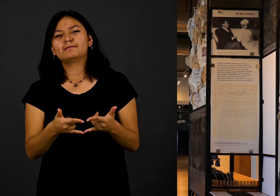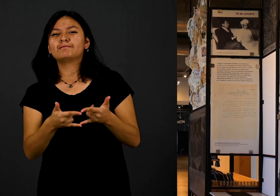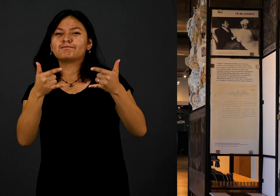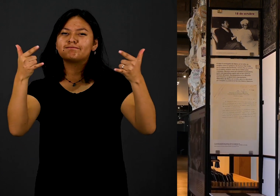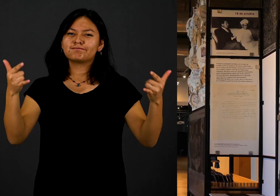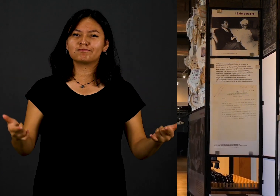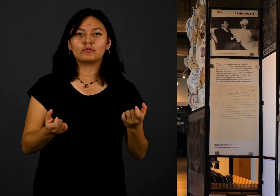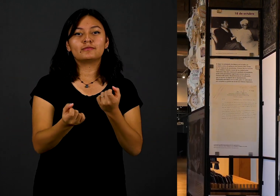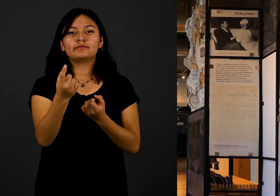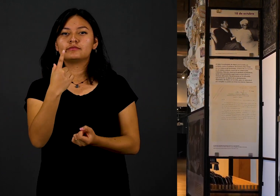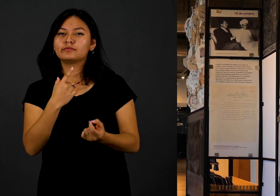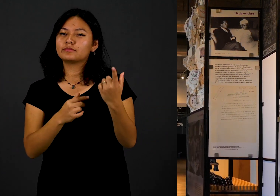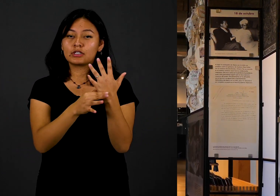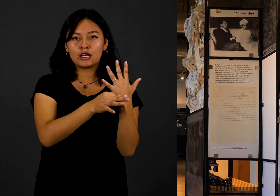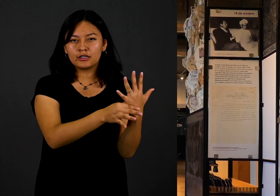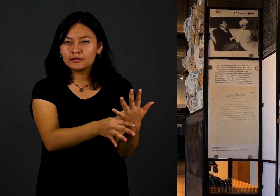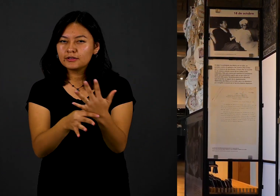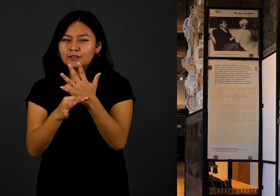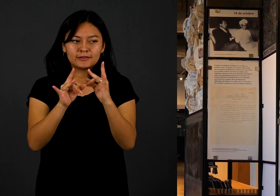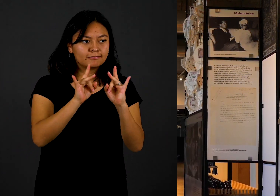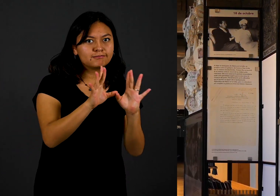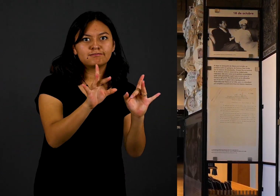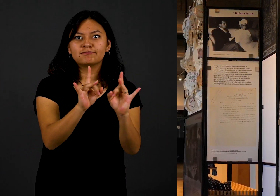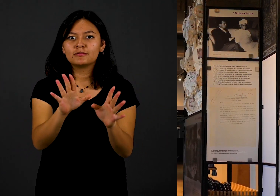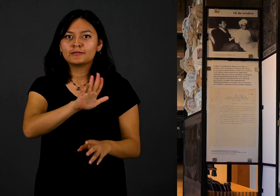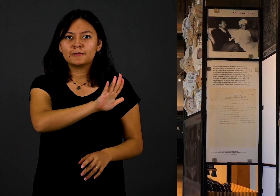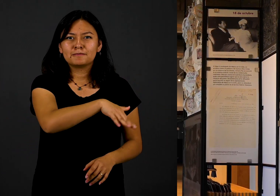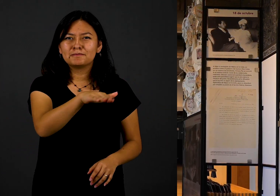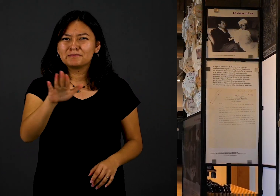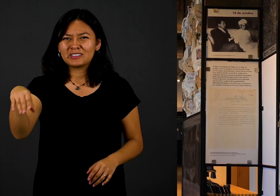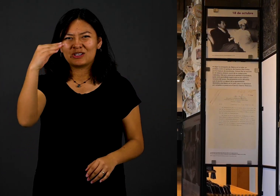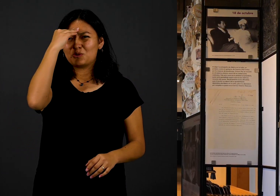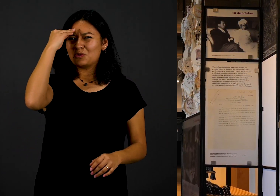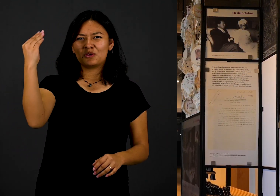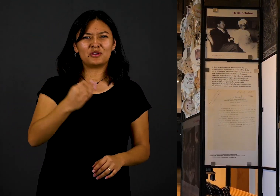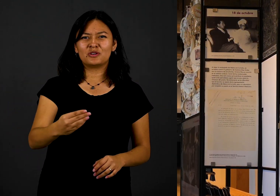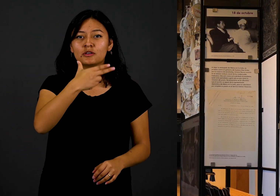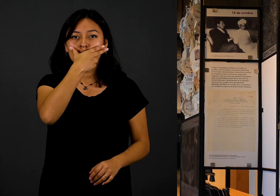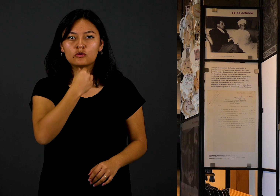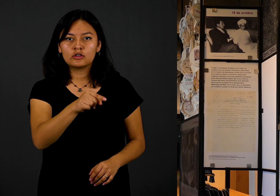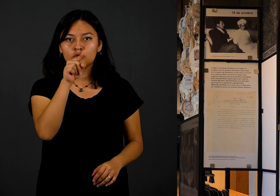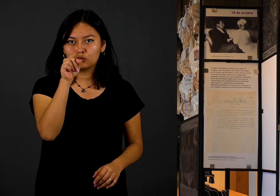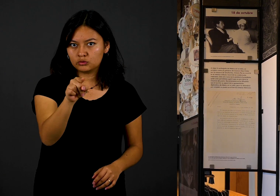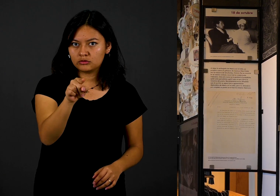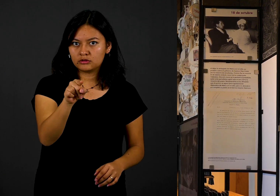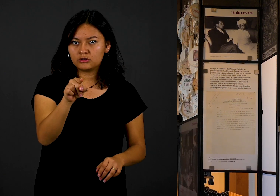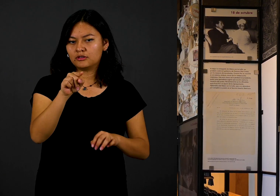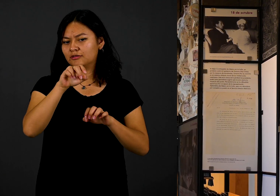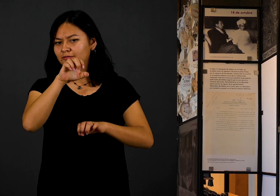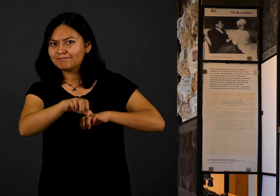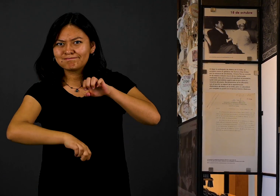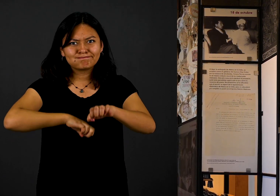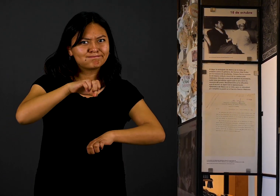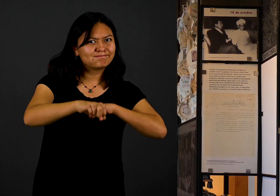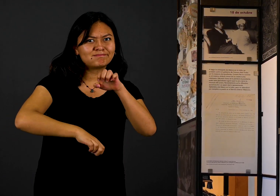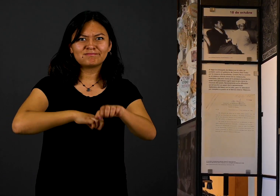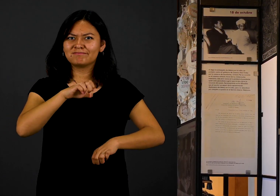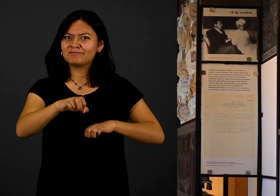La historia cuenta que él renunció tres días después de la masacre. Era sorprendente que un escritor se opusiera al